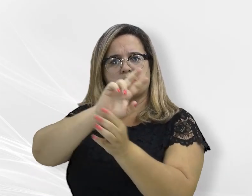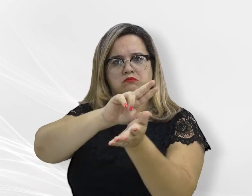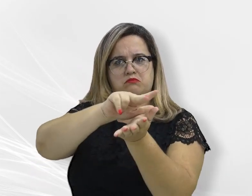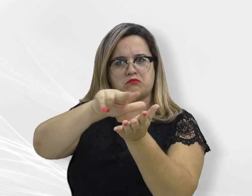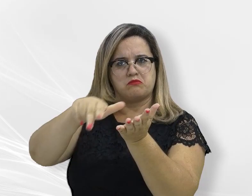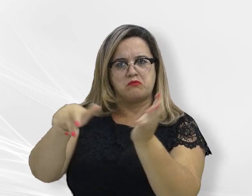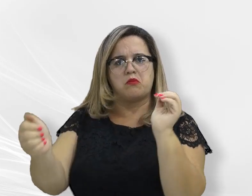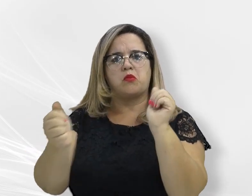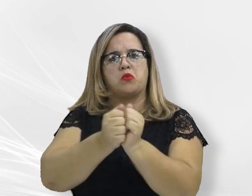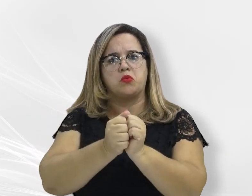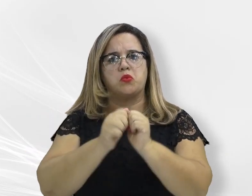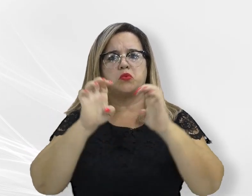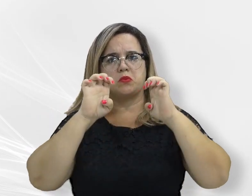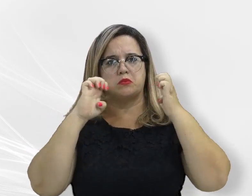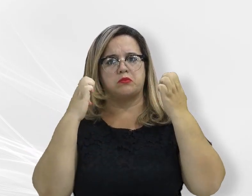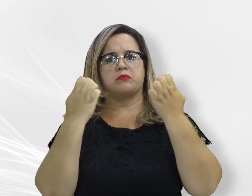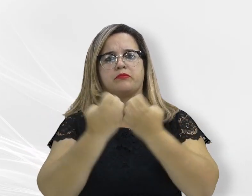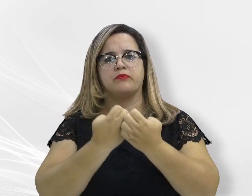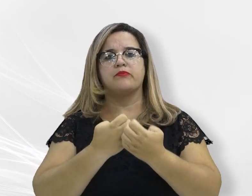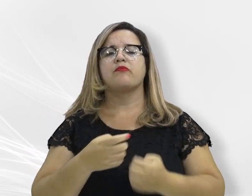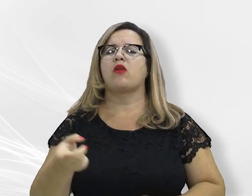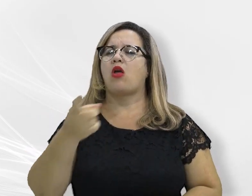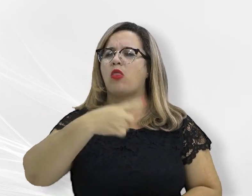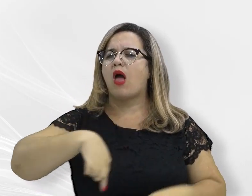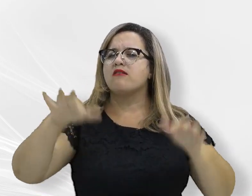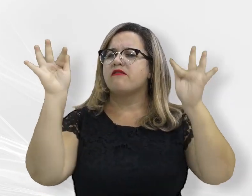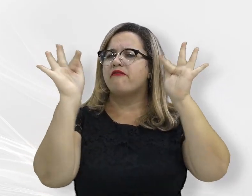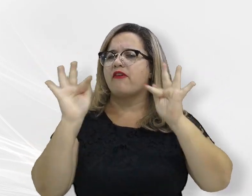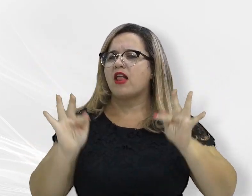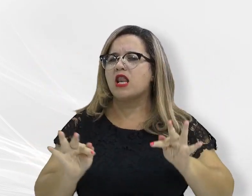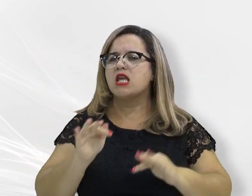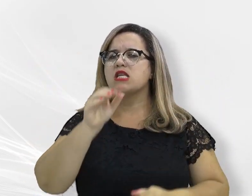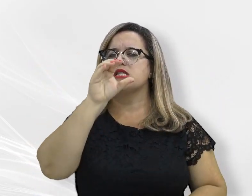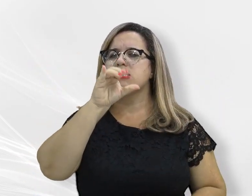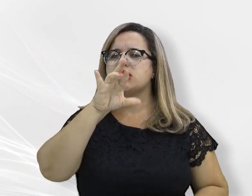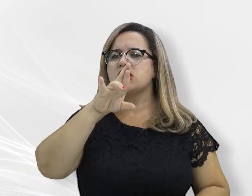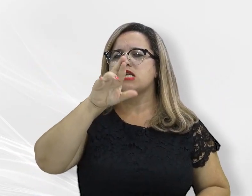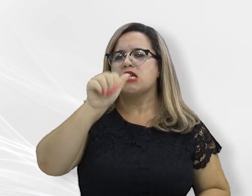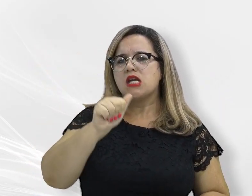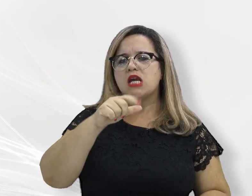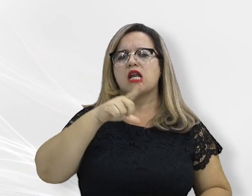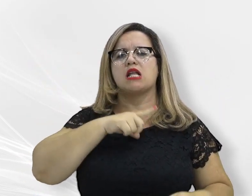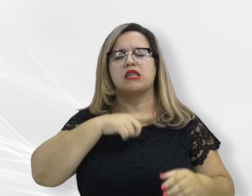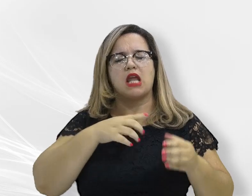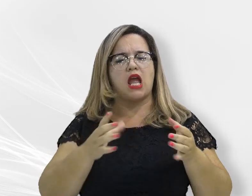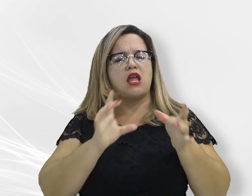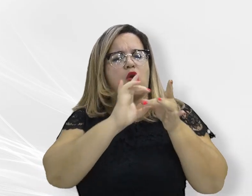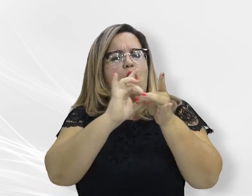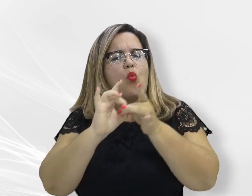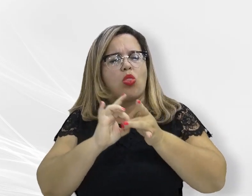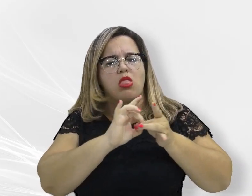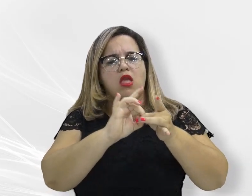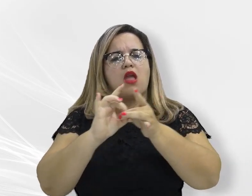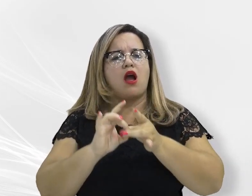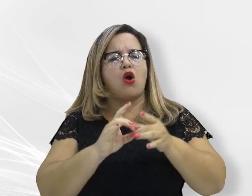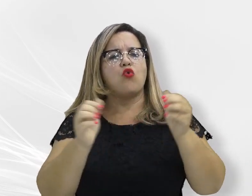ter o CIRA cada vez mais integrado e fortalecido politicamente. Esta integração e sincronia entre as instituições são